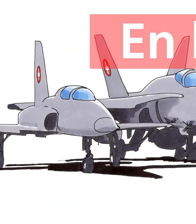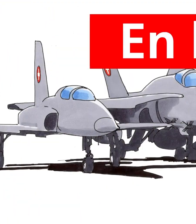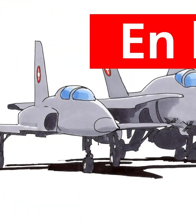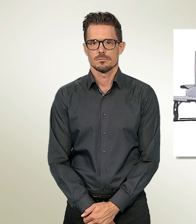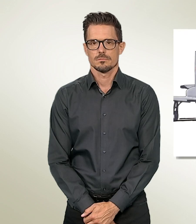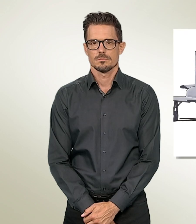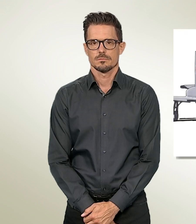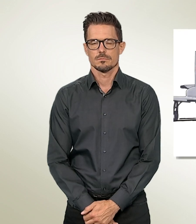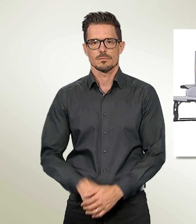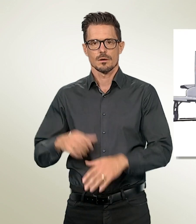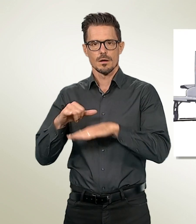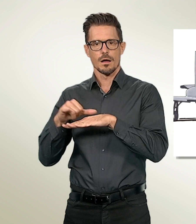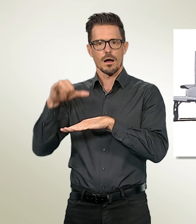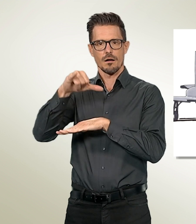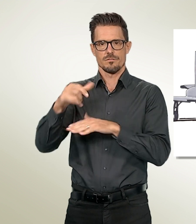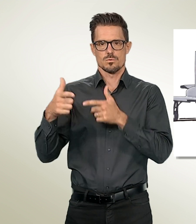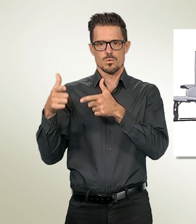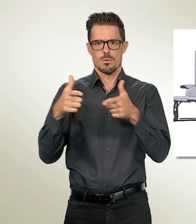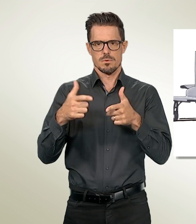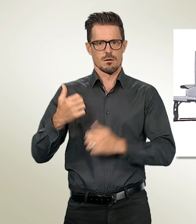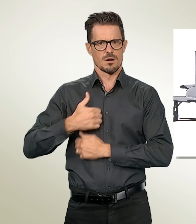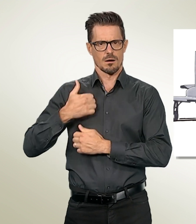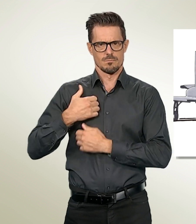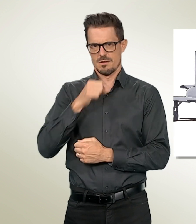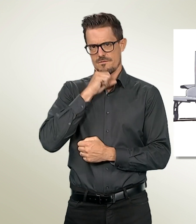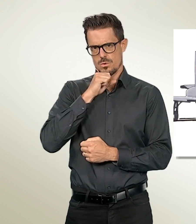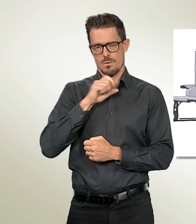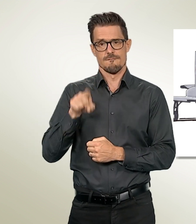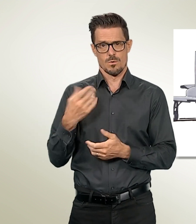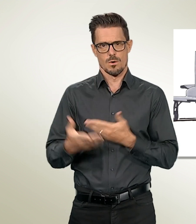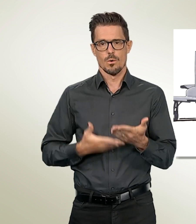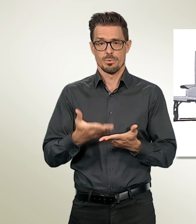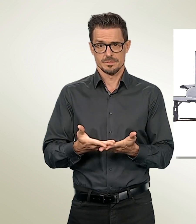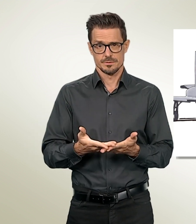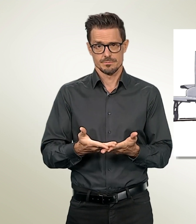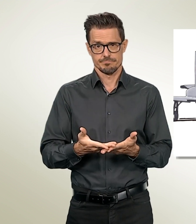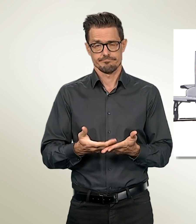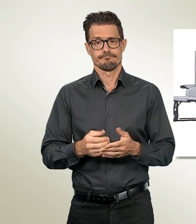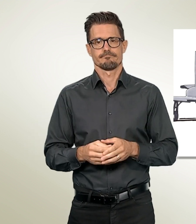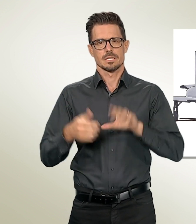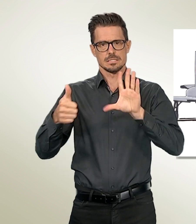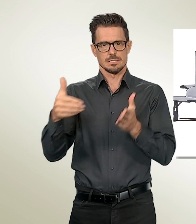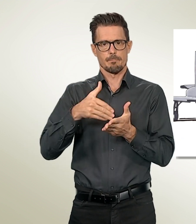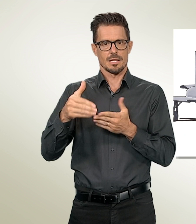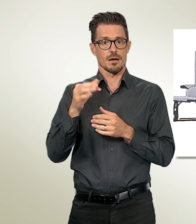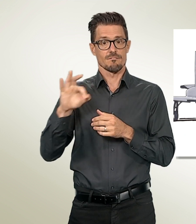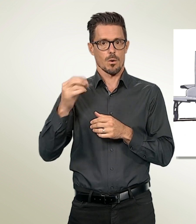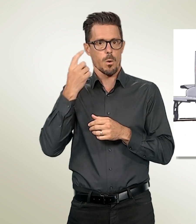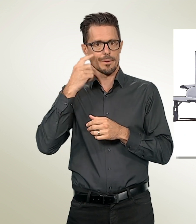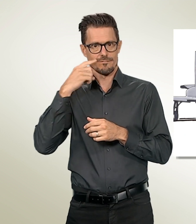Les avions de combat de l'armée sont vétustes et doivent être remplacés. 6 milliards de francs sont prévus à cet effet. Une